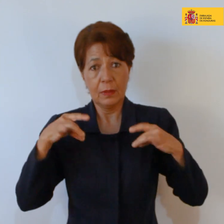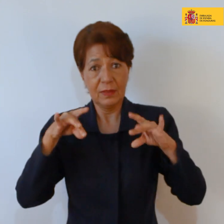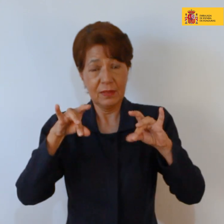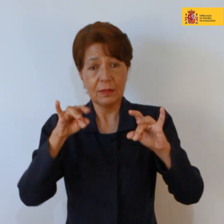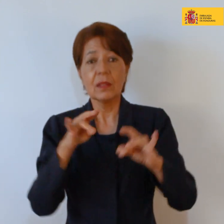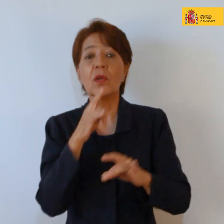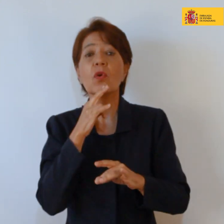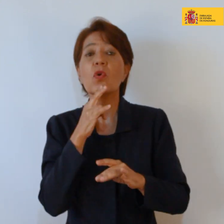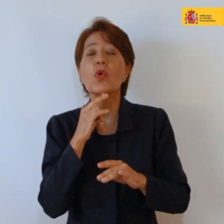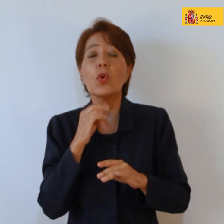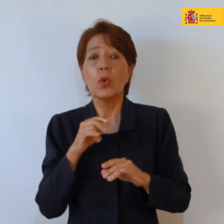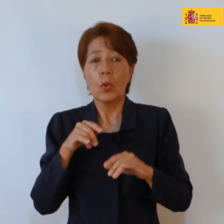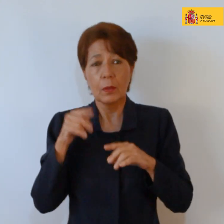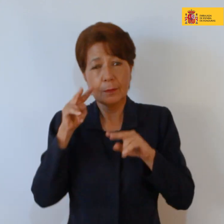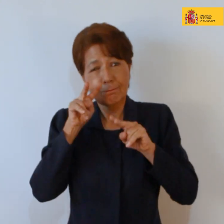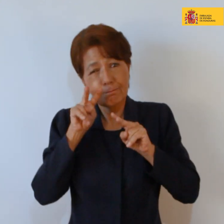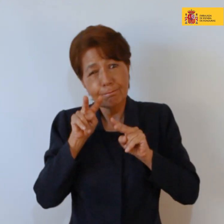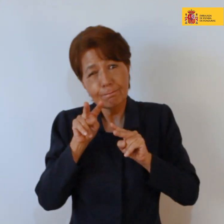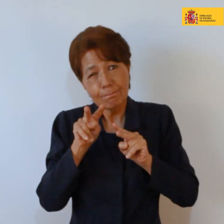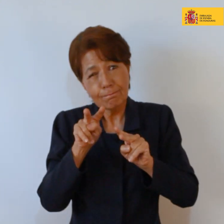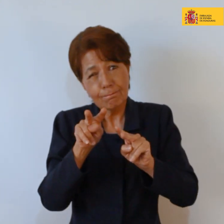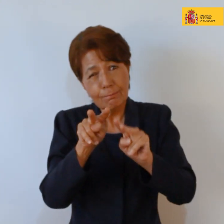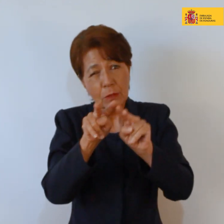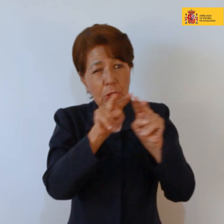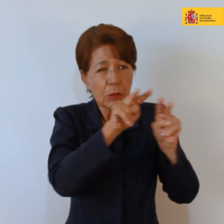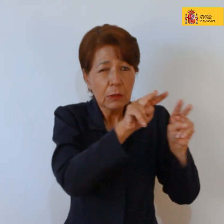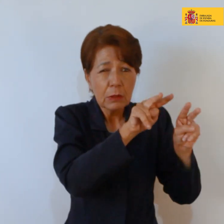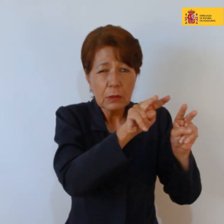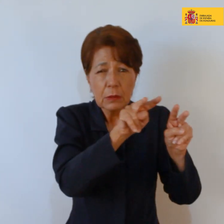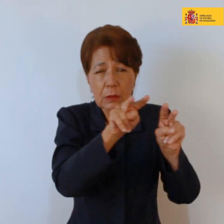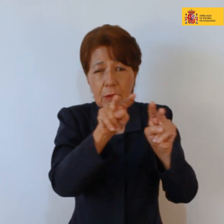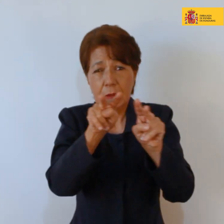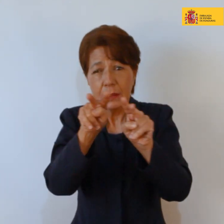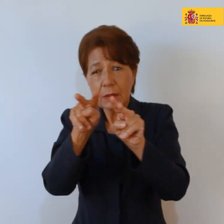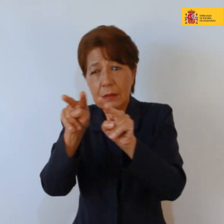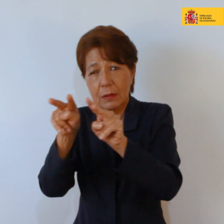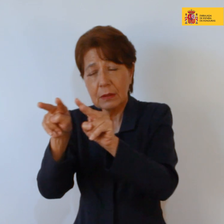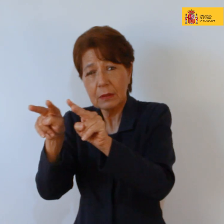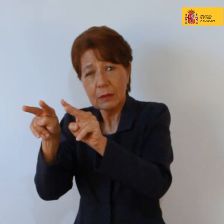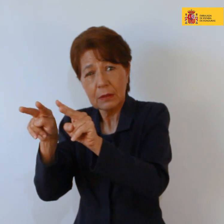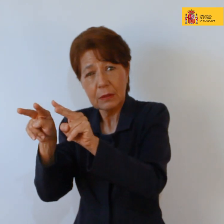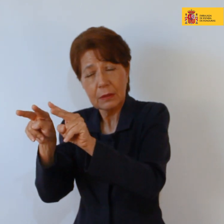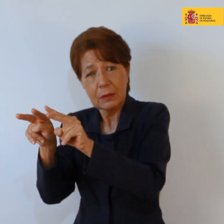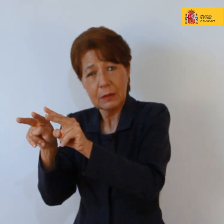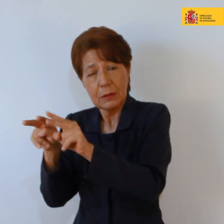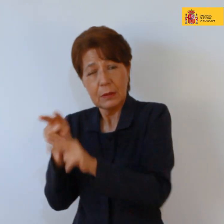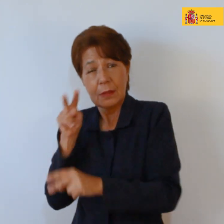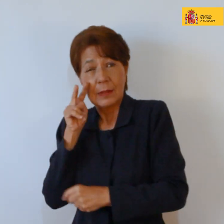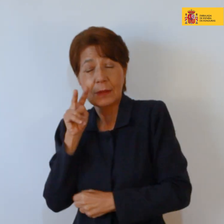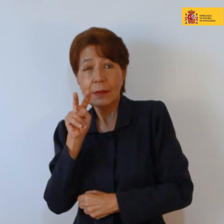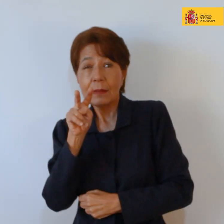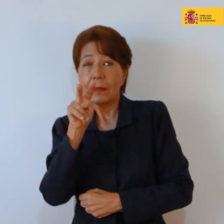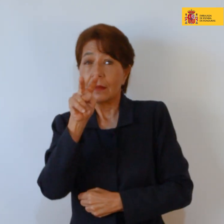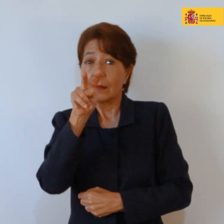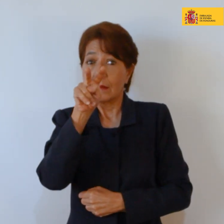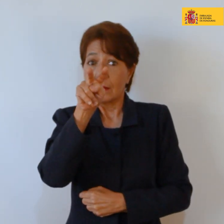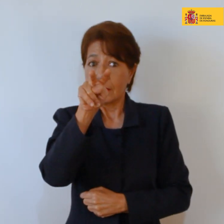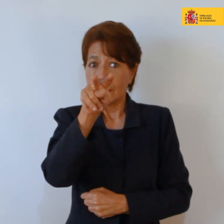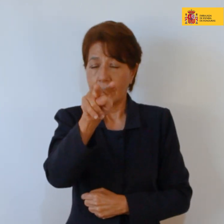flotando de manera vertical justo a la orilla del mar, justo en la línea del horizonte. La